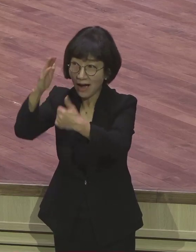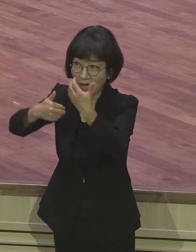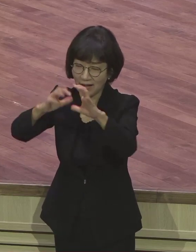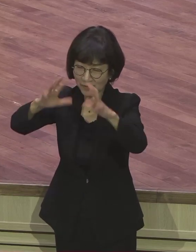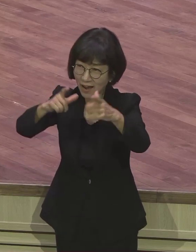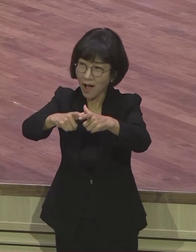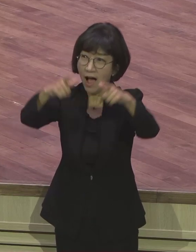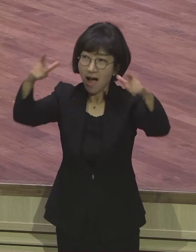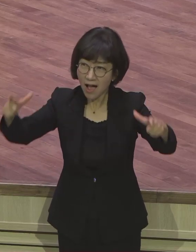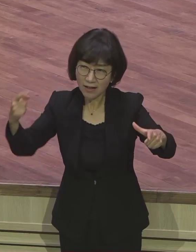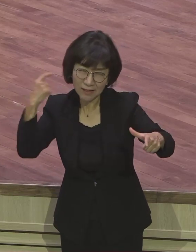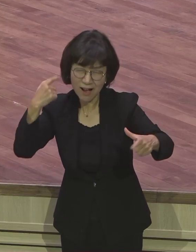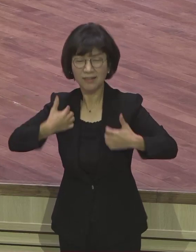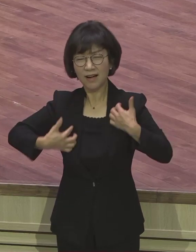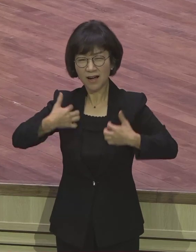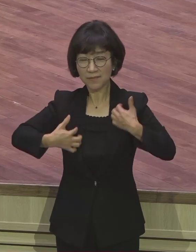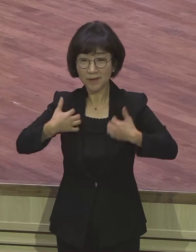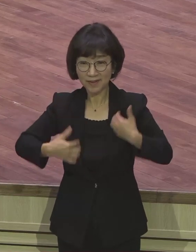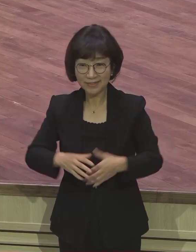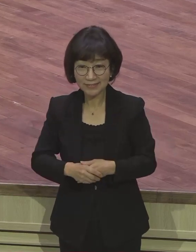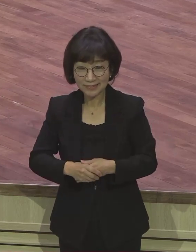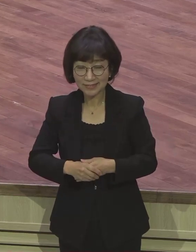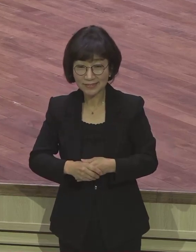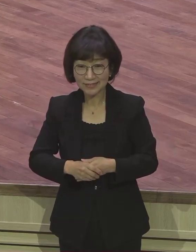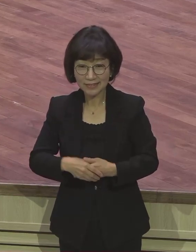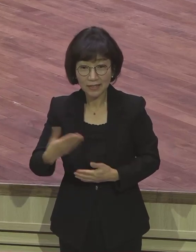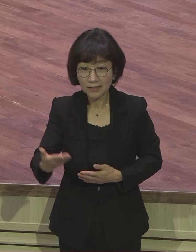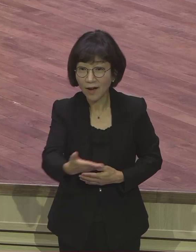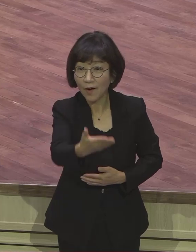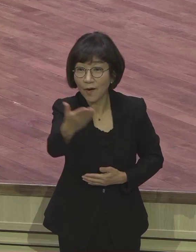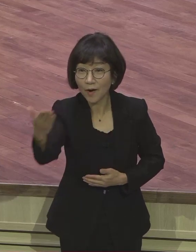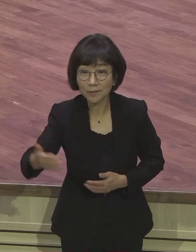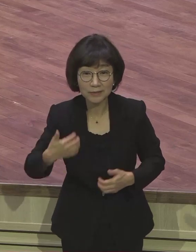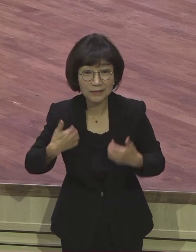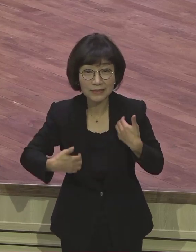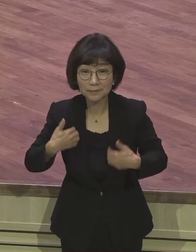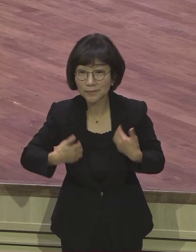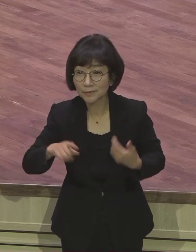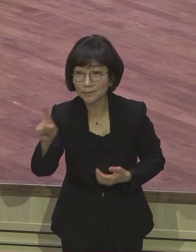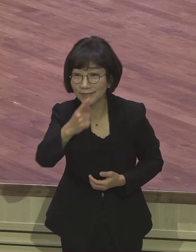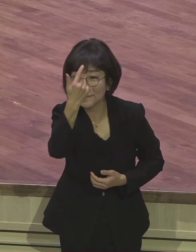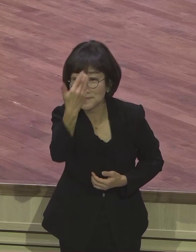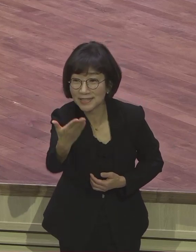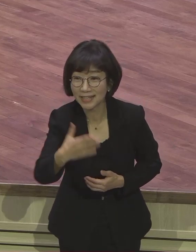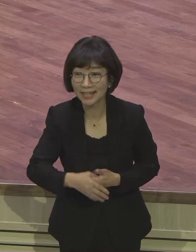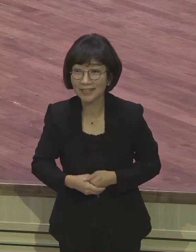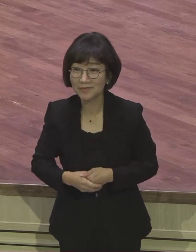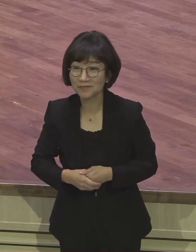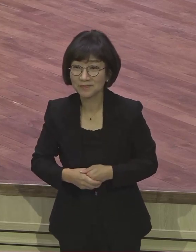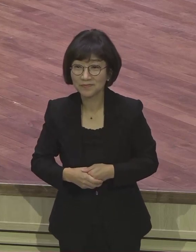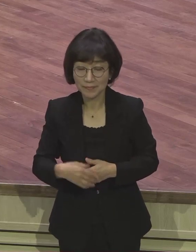우리 영계 모든 성도를 여러분에게 기뻄을 주는 기뻄의 권한은 어디에 있습니까? 여러분이 일어나는 모든 사건 문제